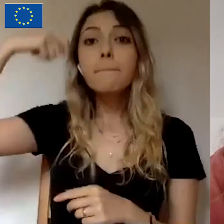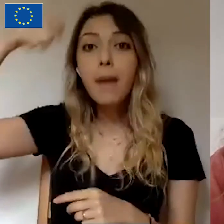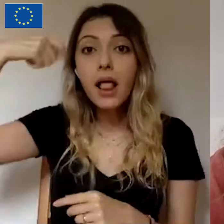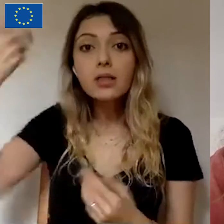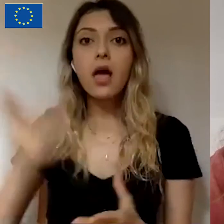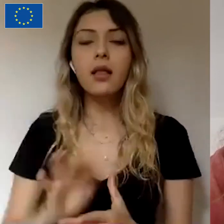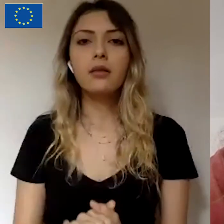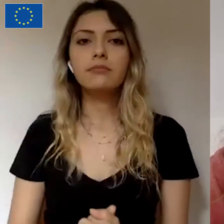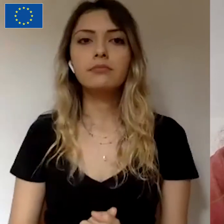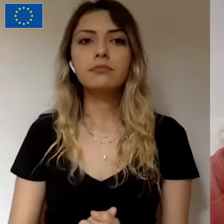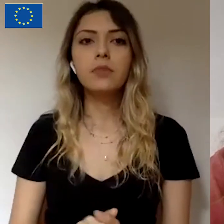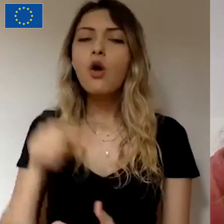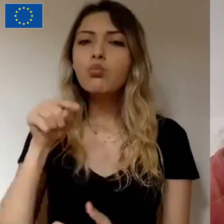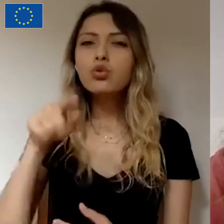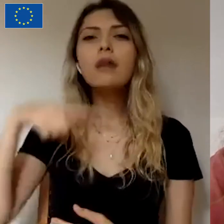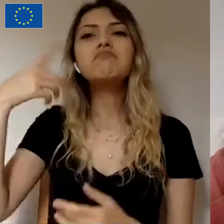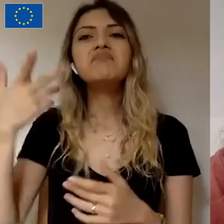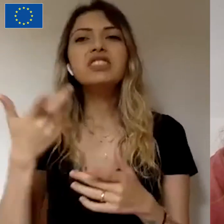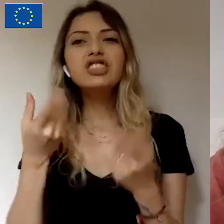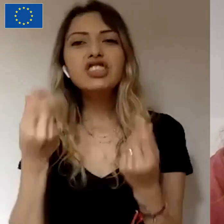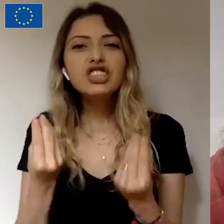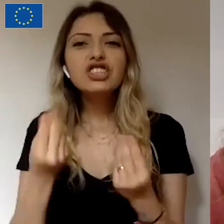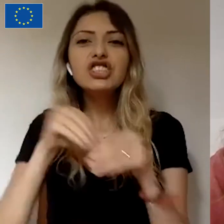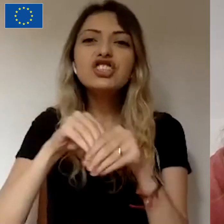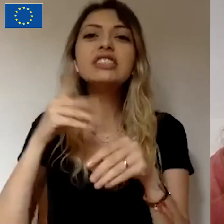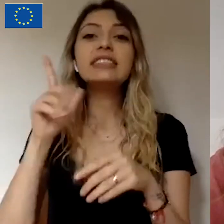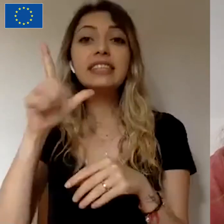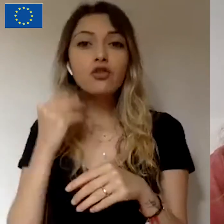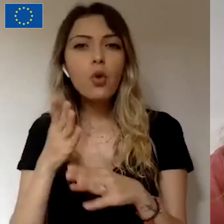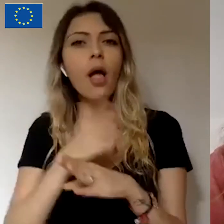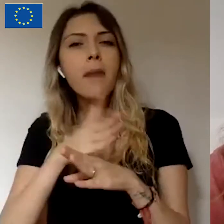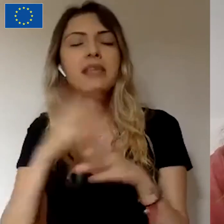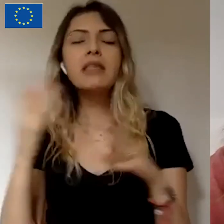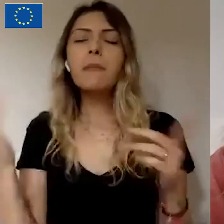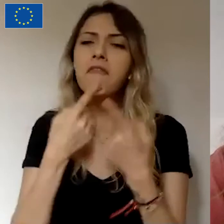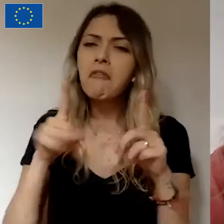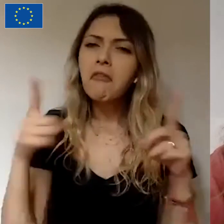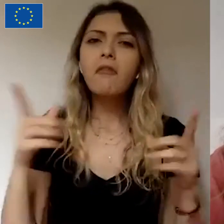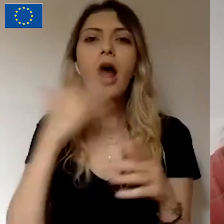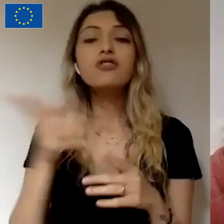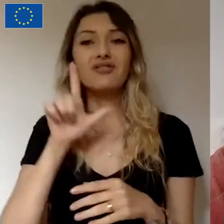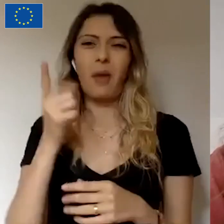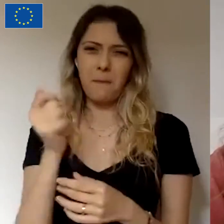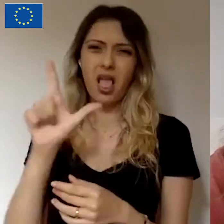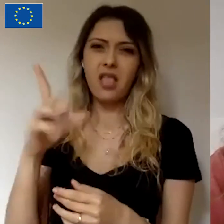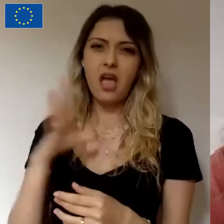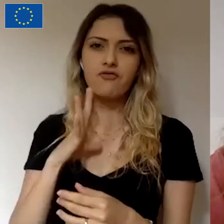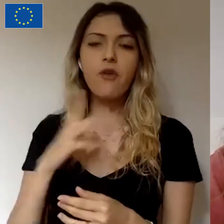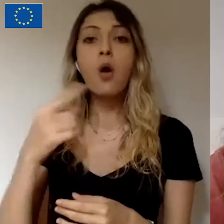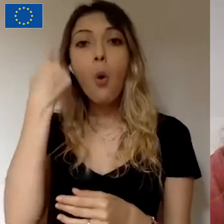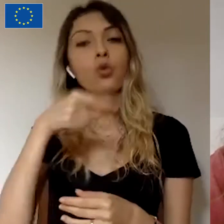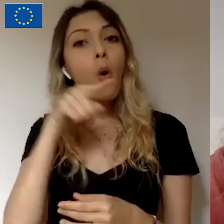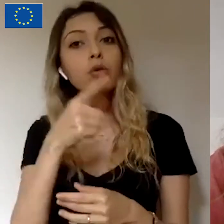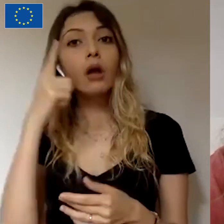post prodüksiyonu tarafında bir fona ihtiyaç duyuyor proje sahipleri. Oralarda bayağı bir